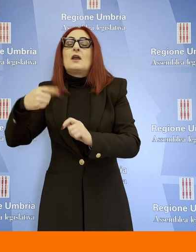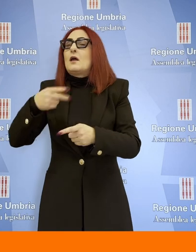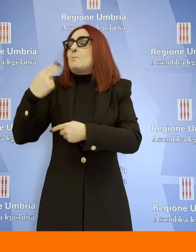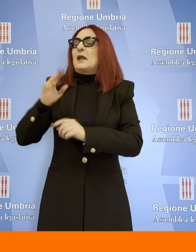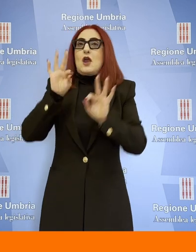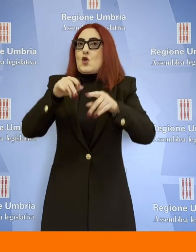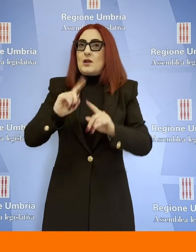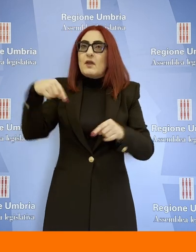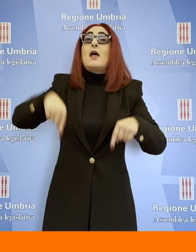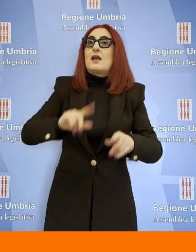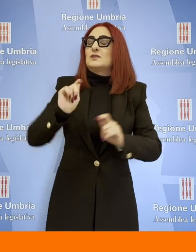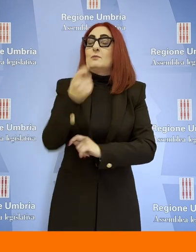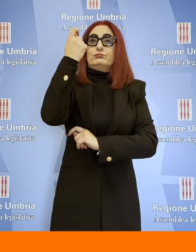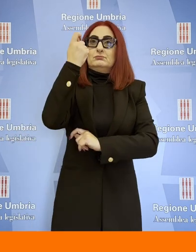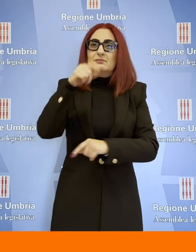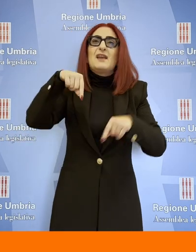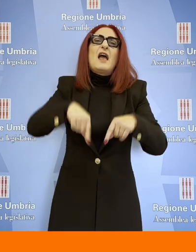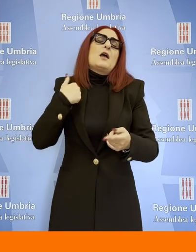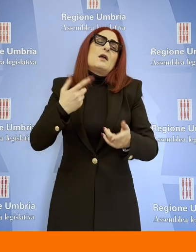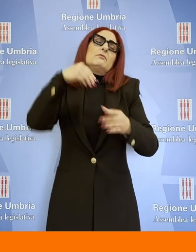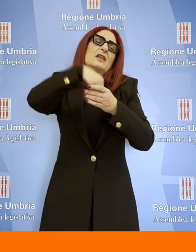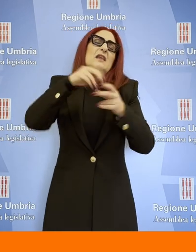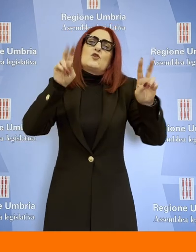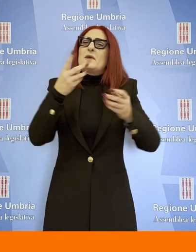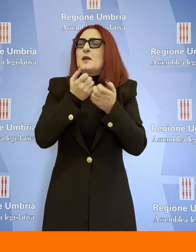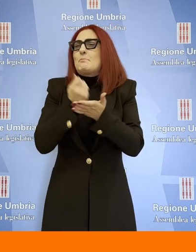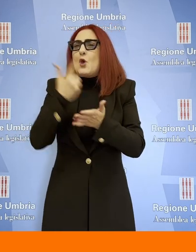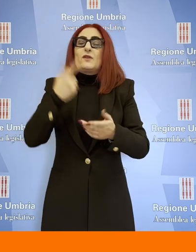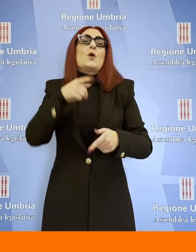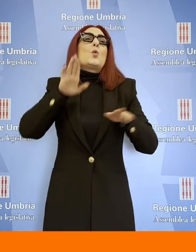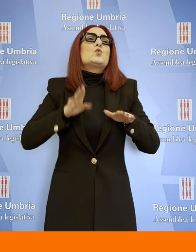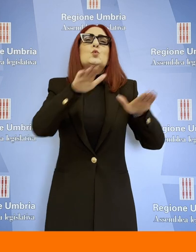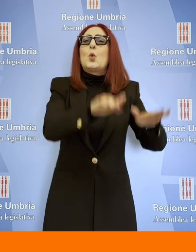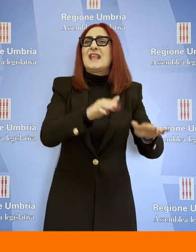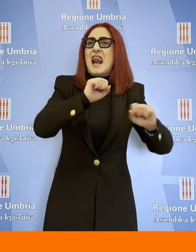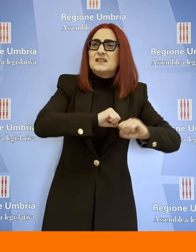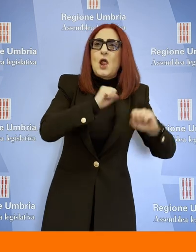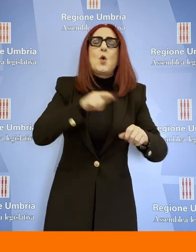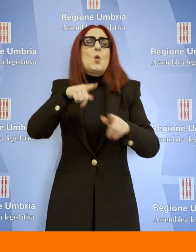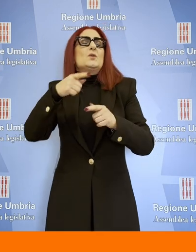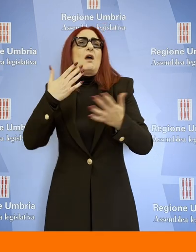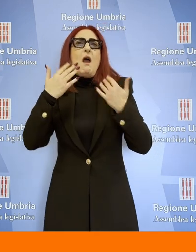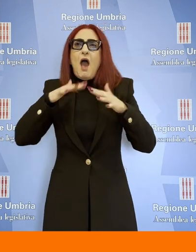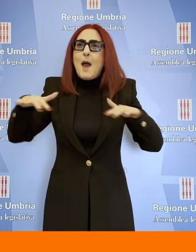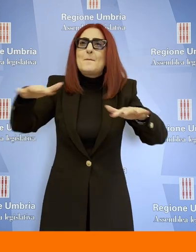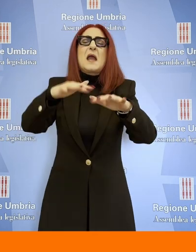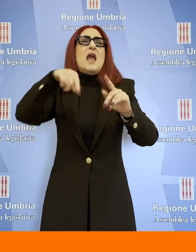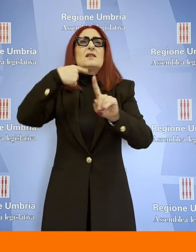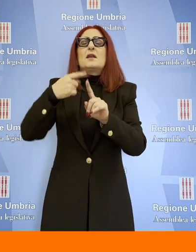tutela ovviamente della salute, la tutela dell'ambiente, i diritti sociali delle persone, si parla tanto di aspetto